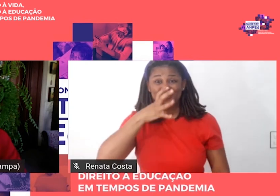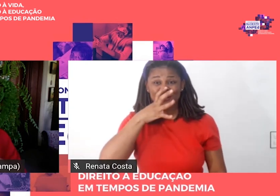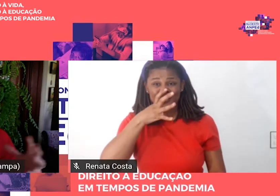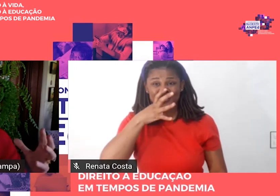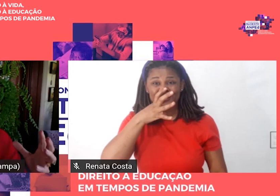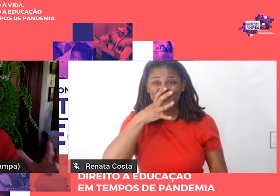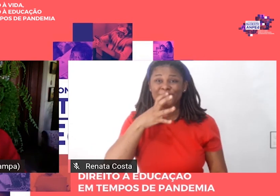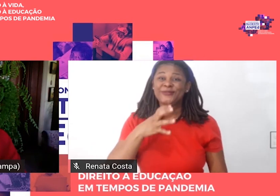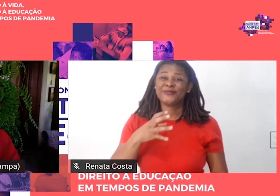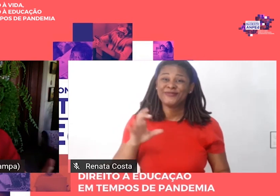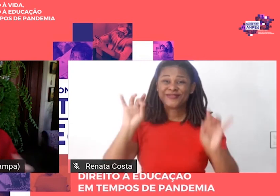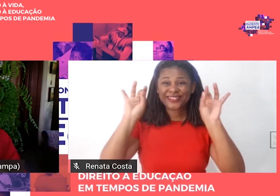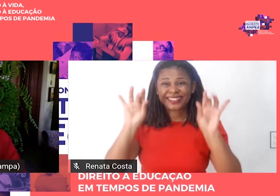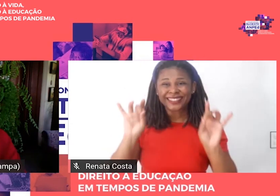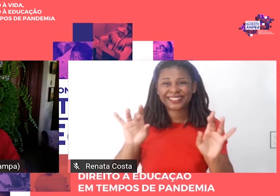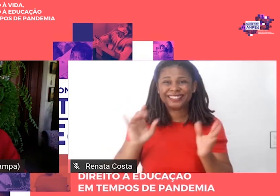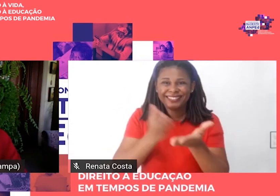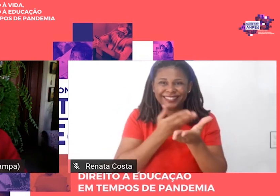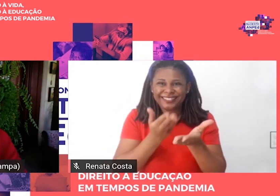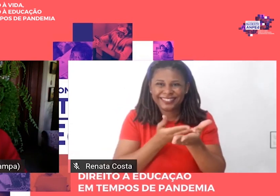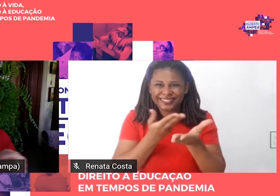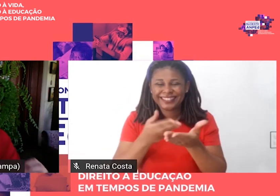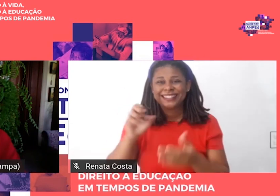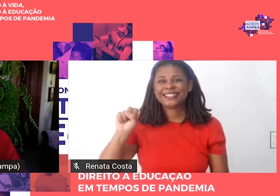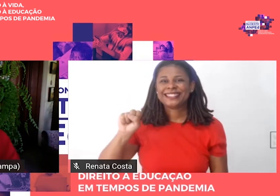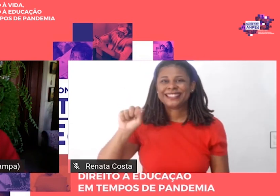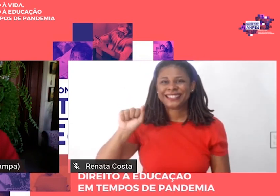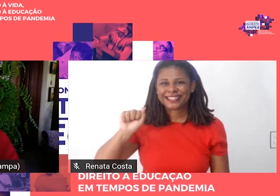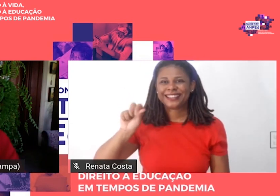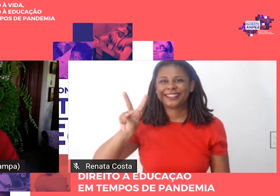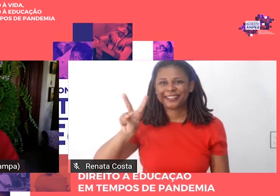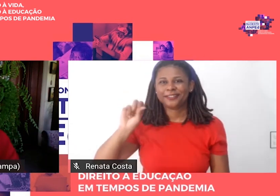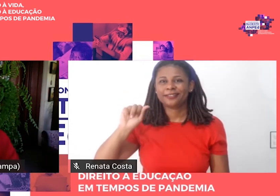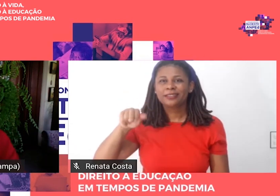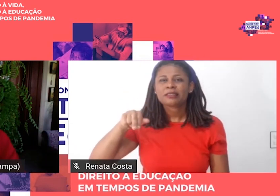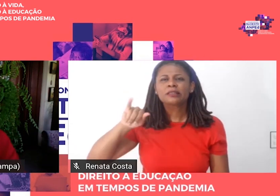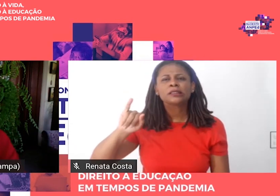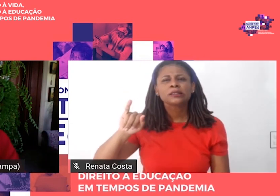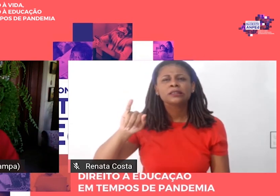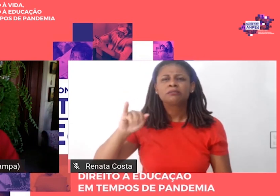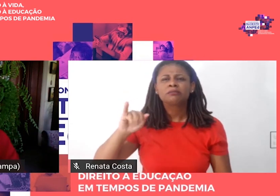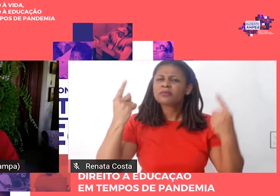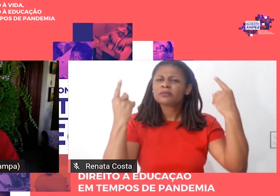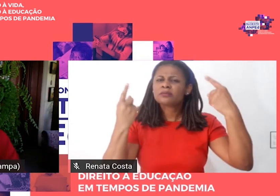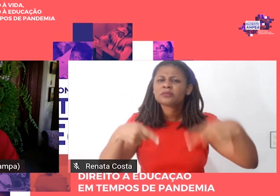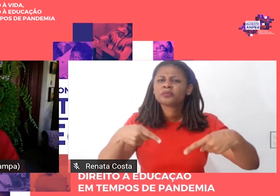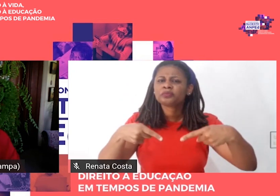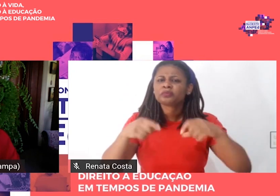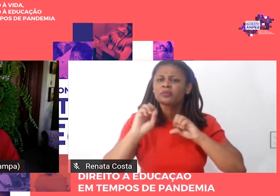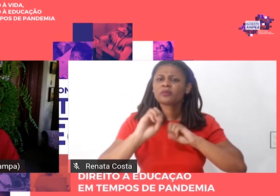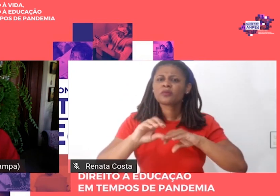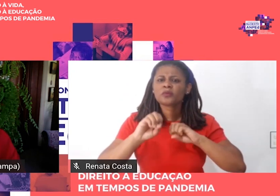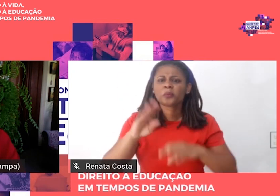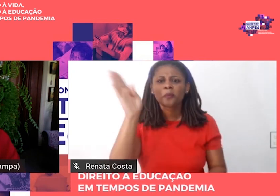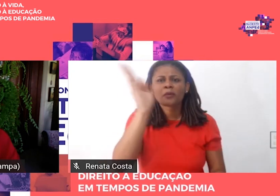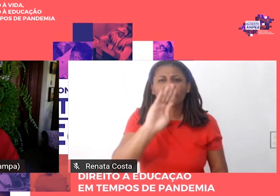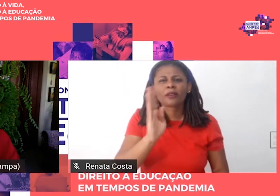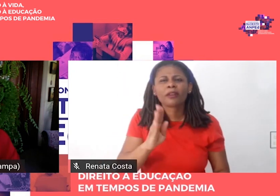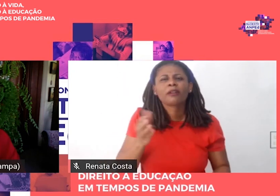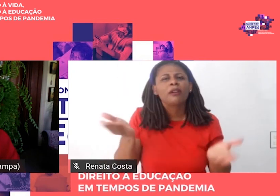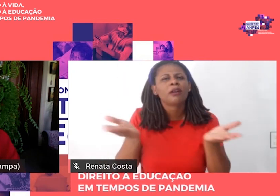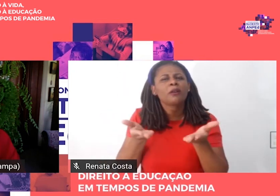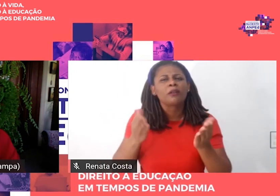Os desafios que a sociedade brasileira nos apresenta neste momento de 2020 nos